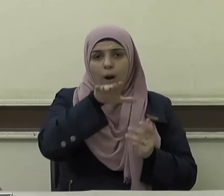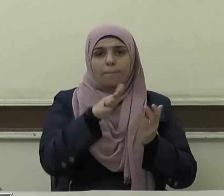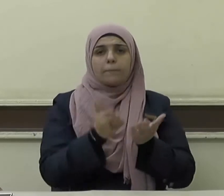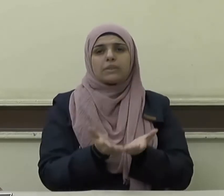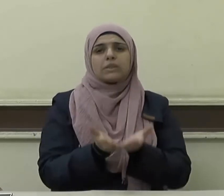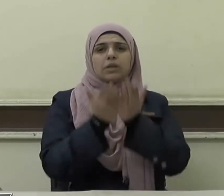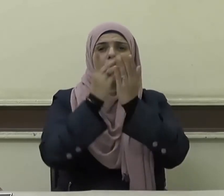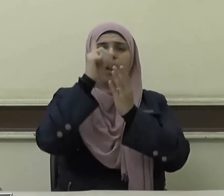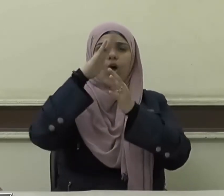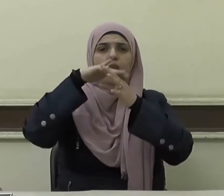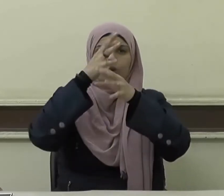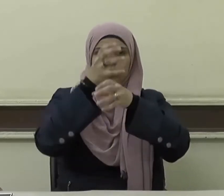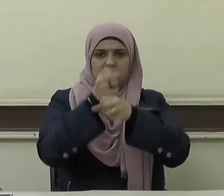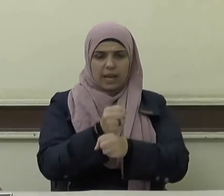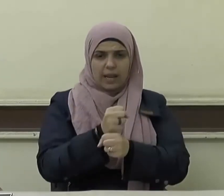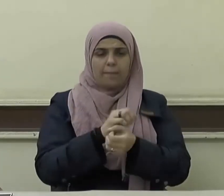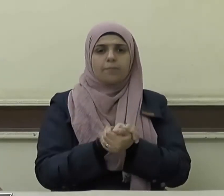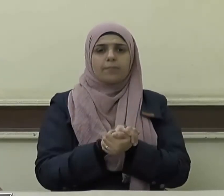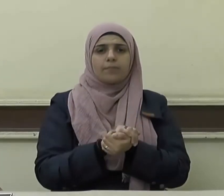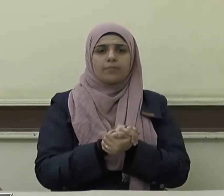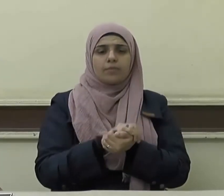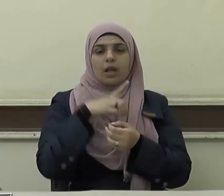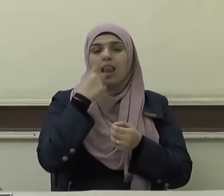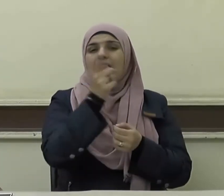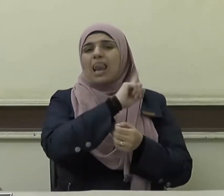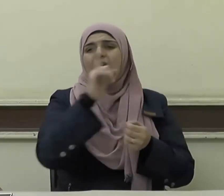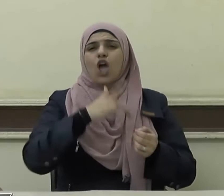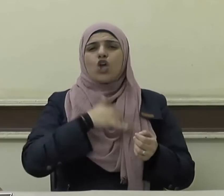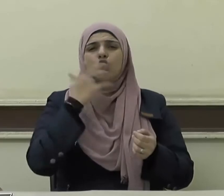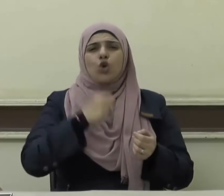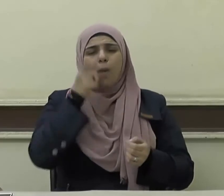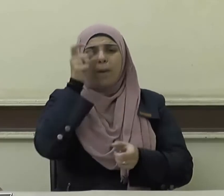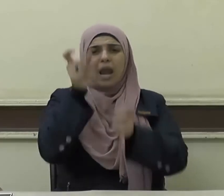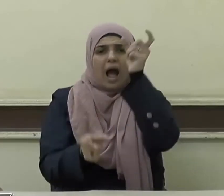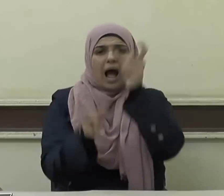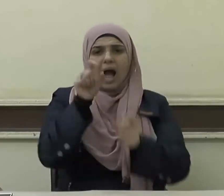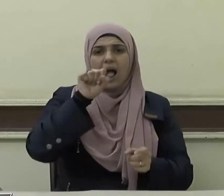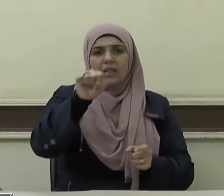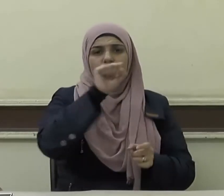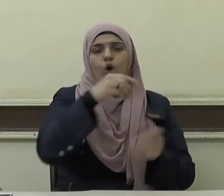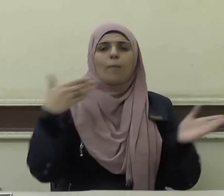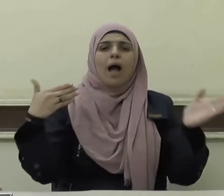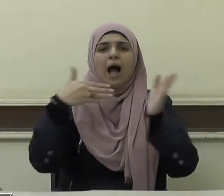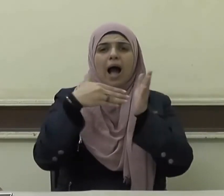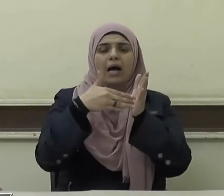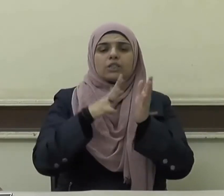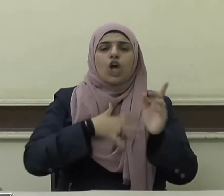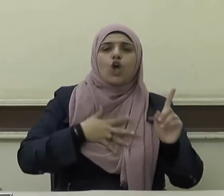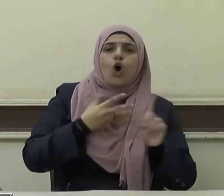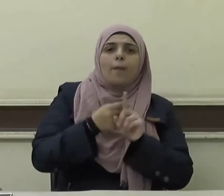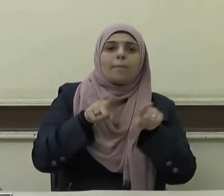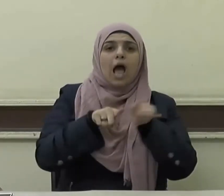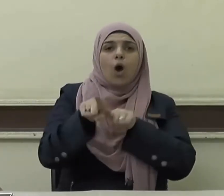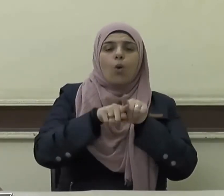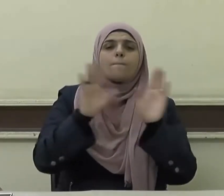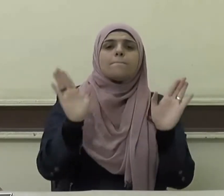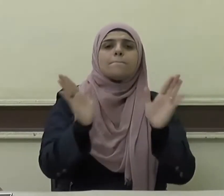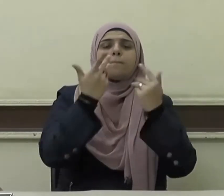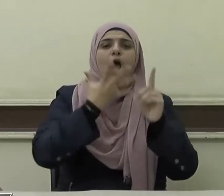صلى الله عليه وسلم لا يؤمن أحدكم حتى يحب لأخيه